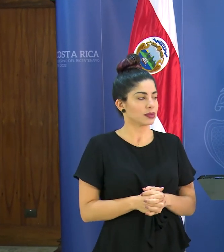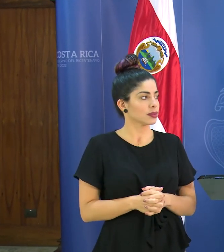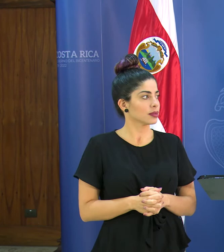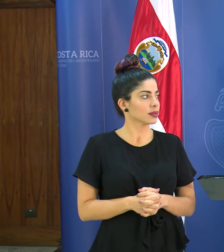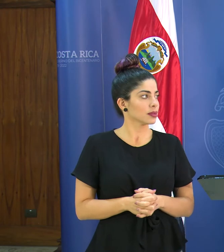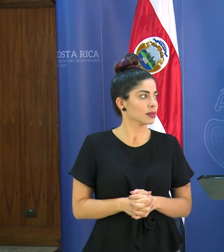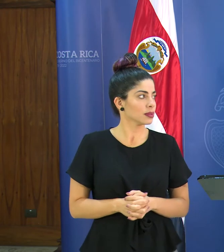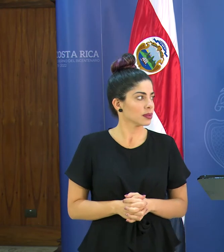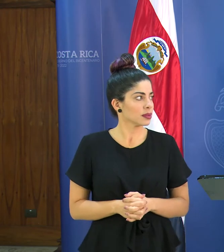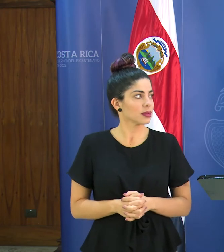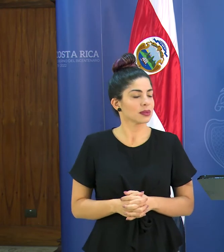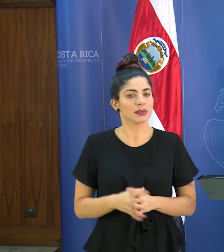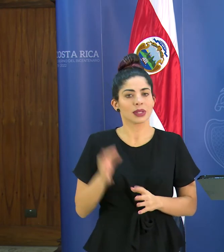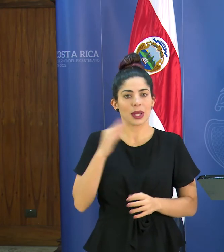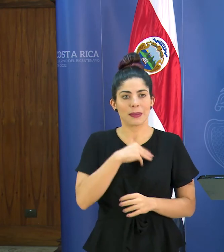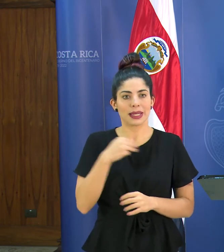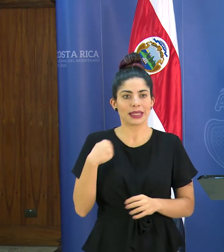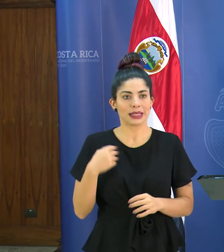Señora Ministra